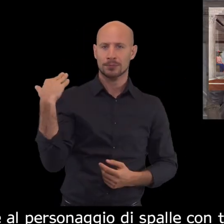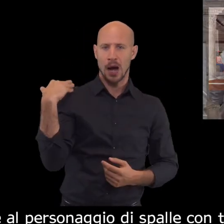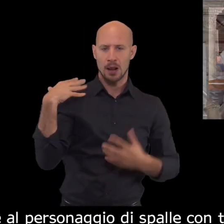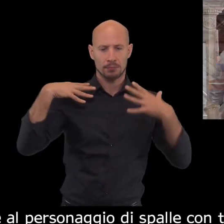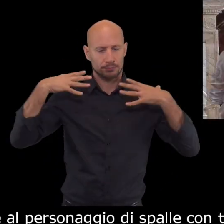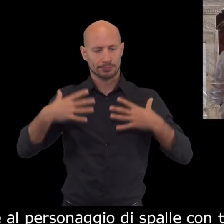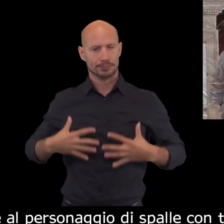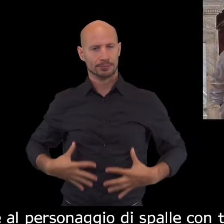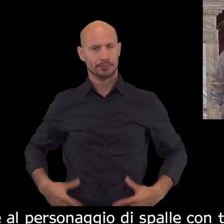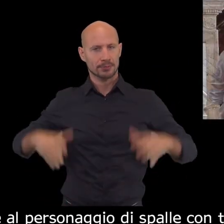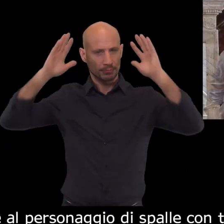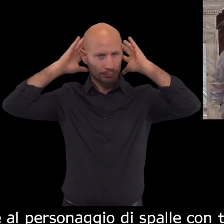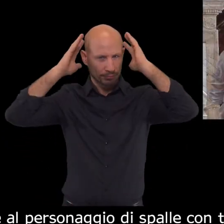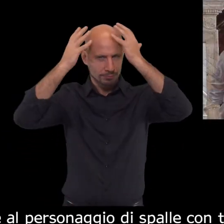da identificarsi con un turco,